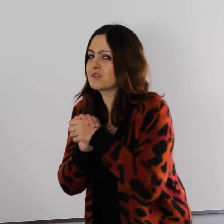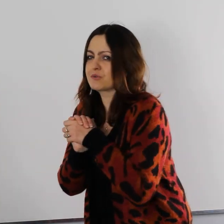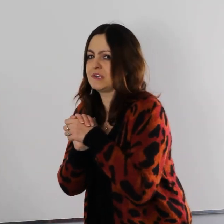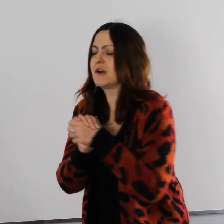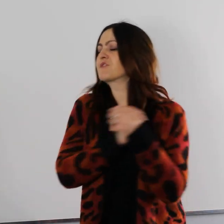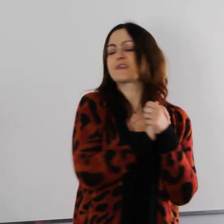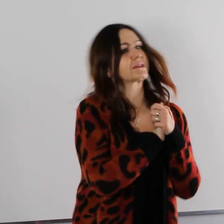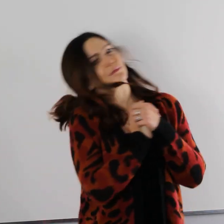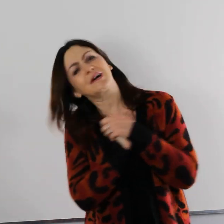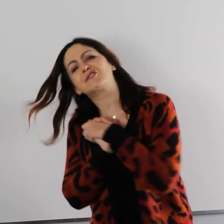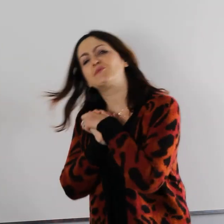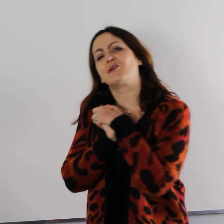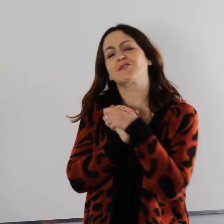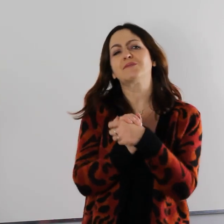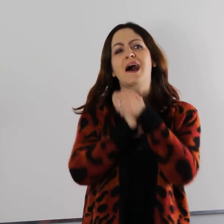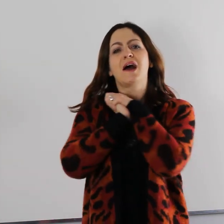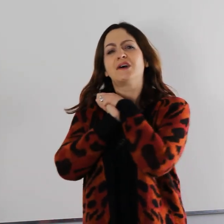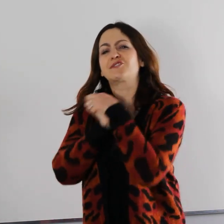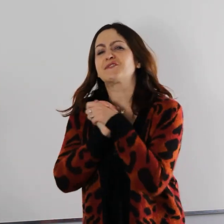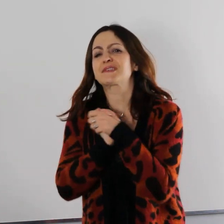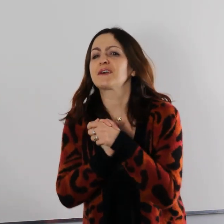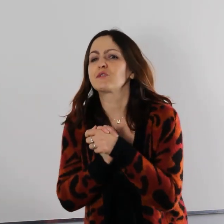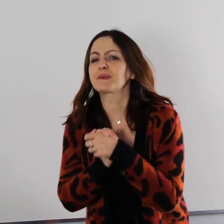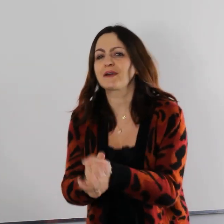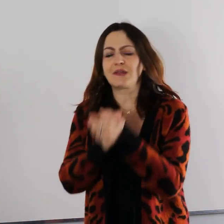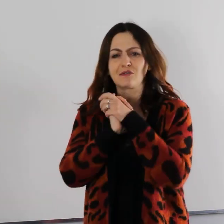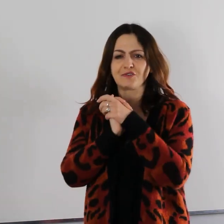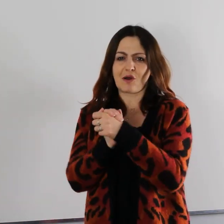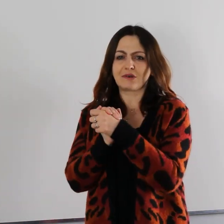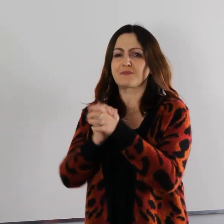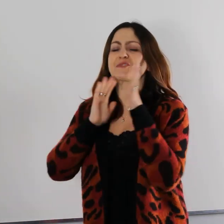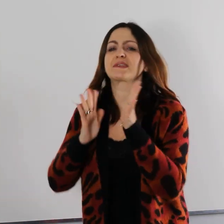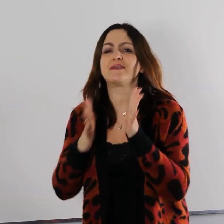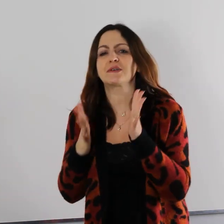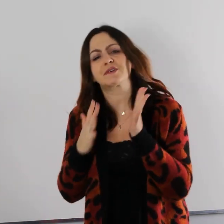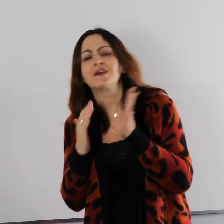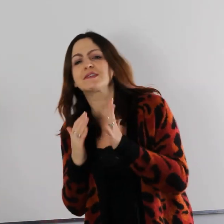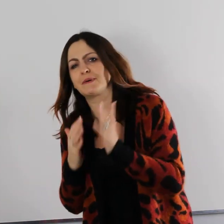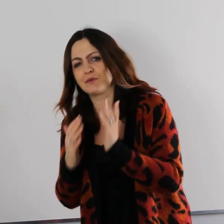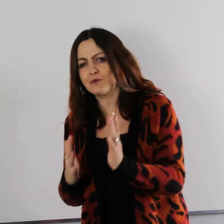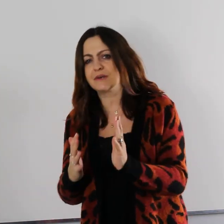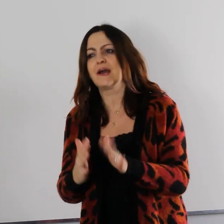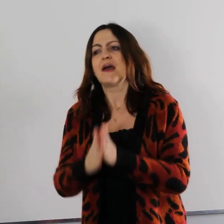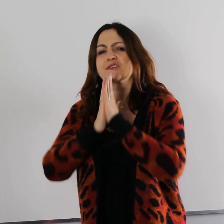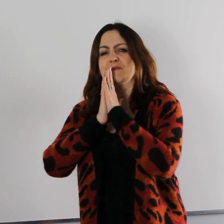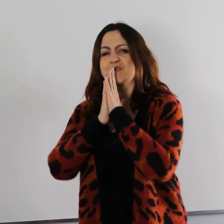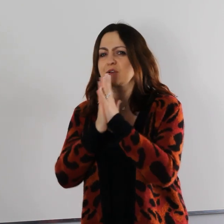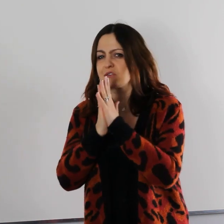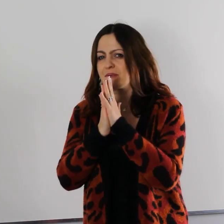kciuki wszystkim i każdemu z osobna. Życzę wszystkiego dobrego na nowy rok, żeby wszystkie Wasze marzenia się spełniły, żeby wszystko, co sobie